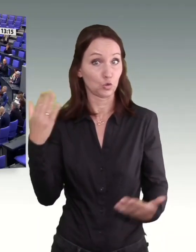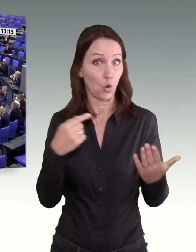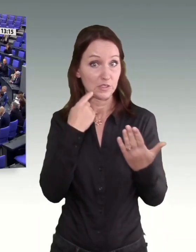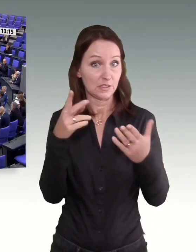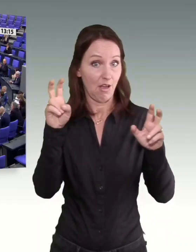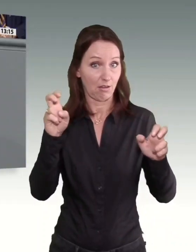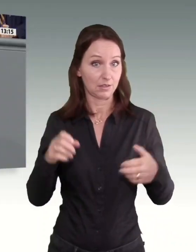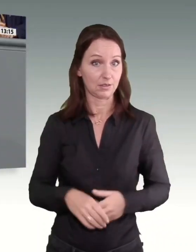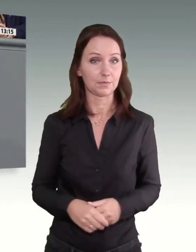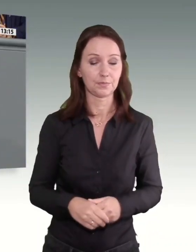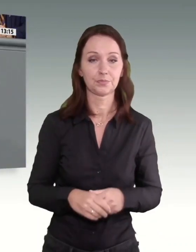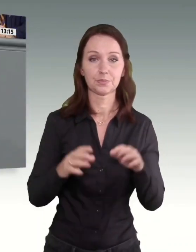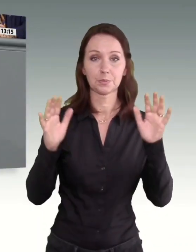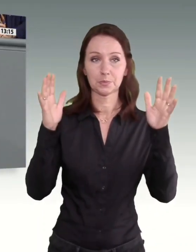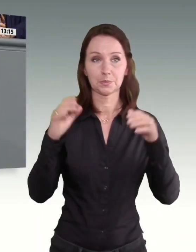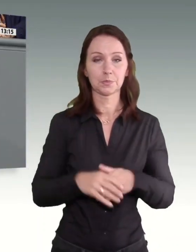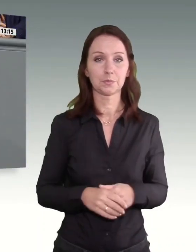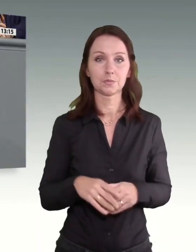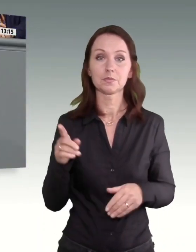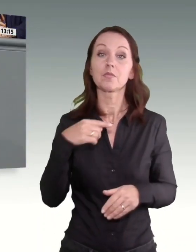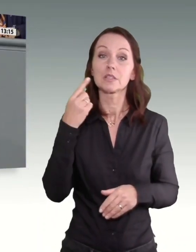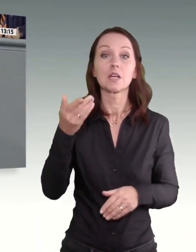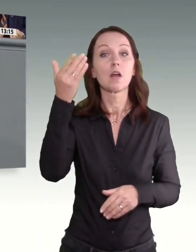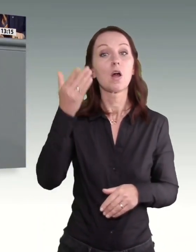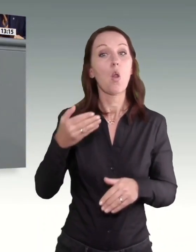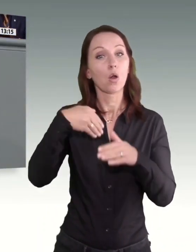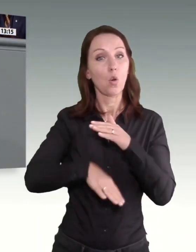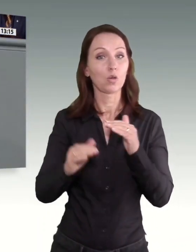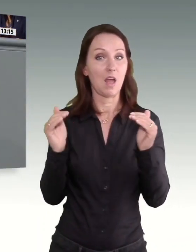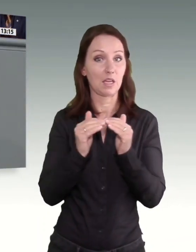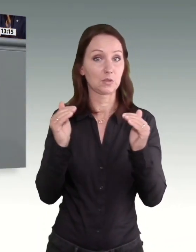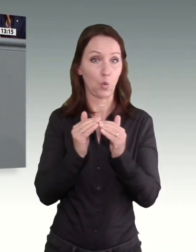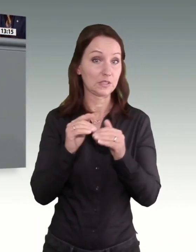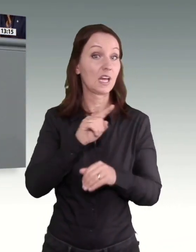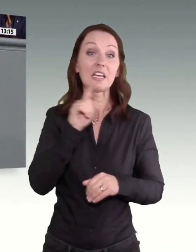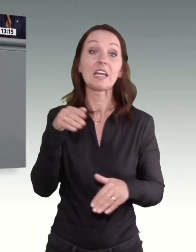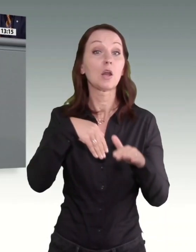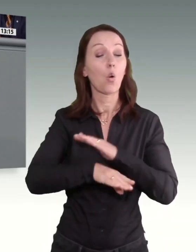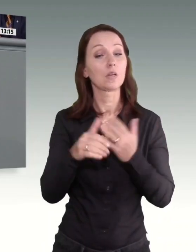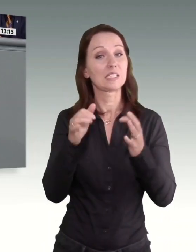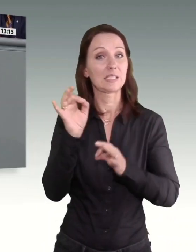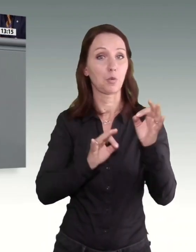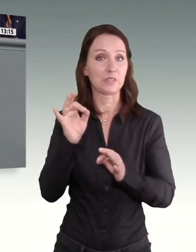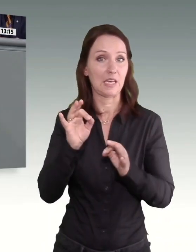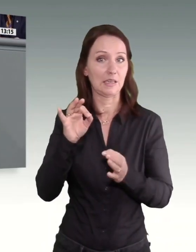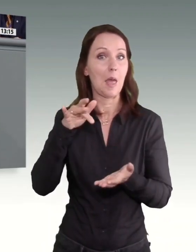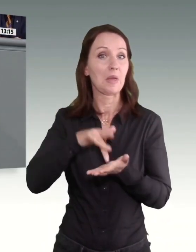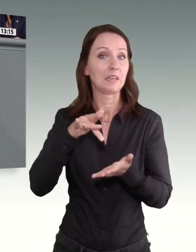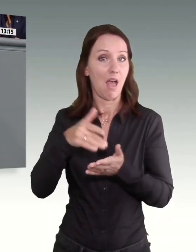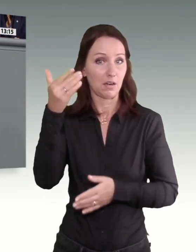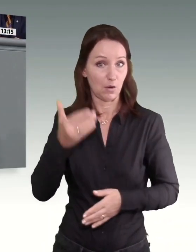und spricht sich für eine Lohnuntergrenze nicht unter 60 Prozent des Milliardenlohns und eine entsprechende Änderung des Mindestlohnsgesetzes aus.